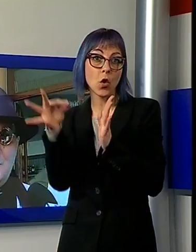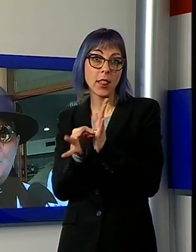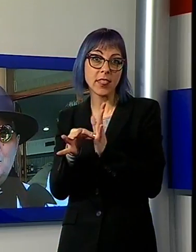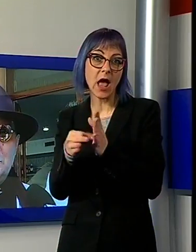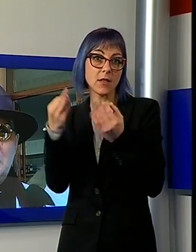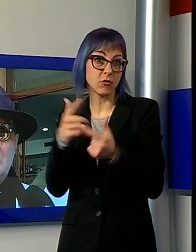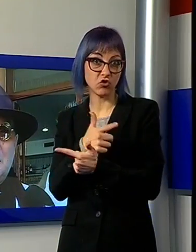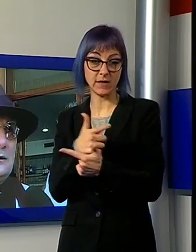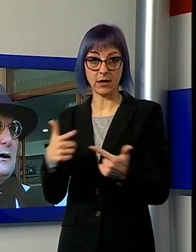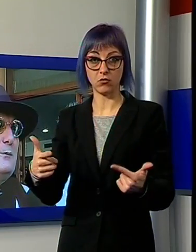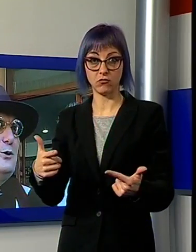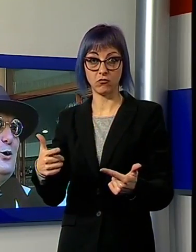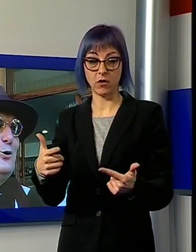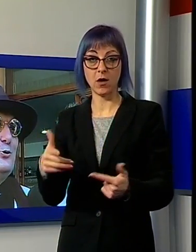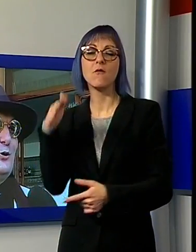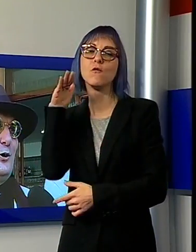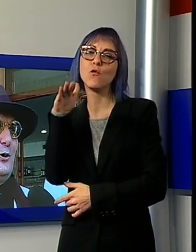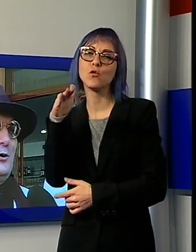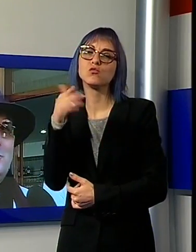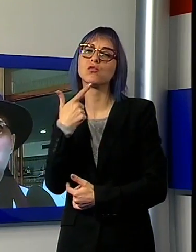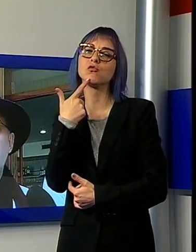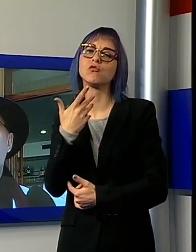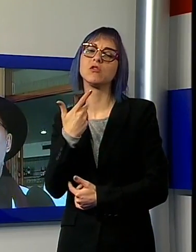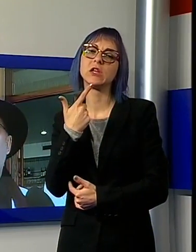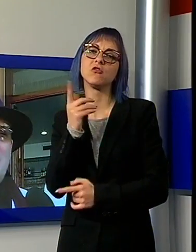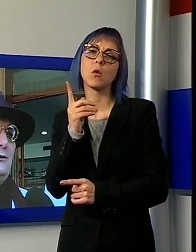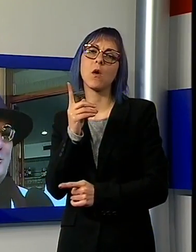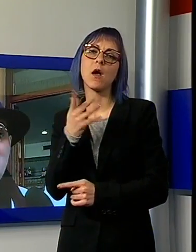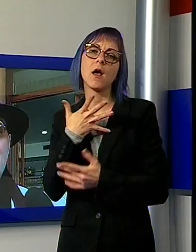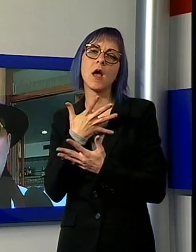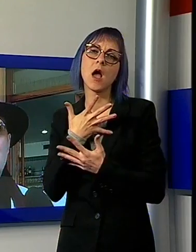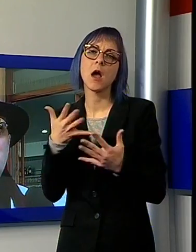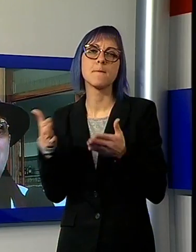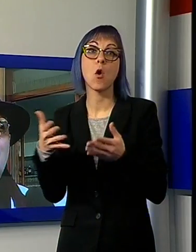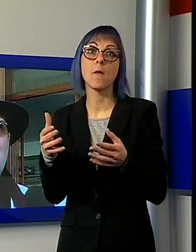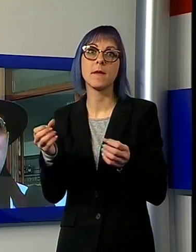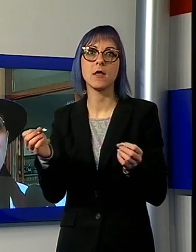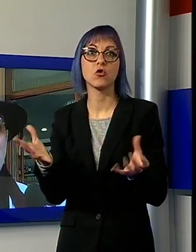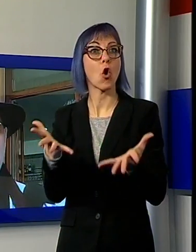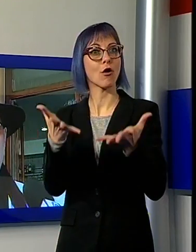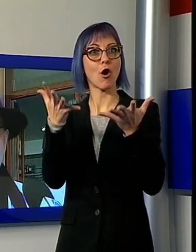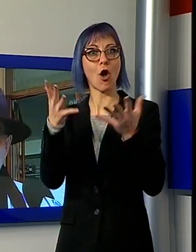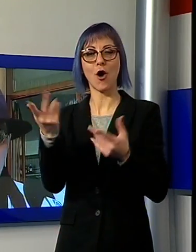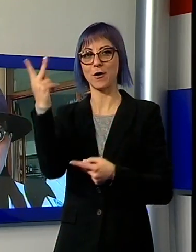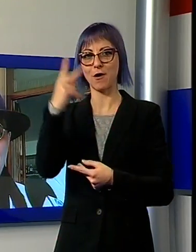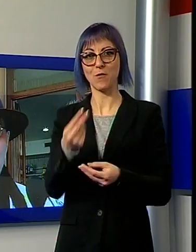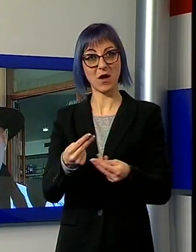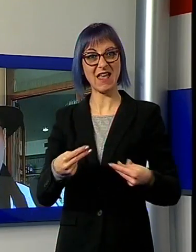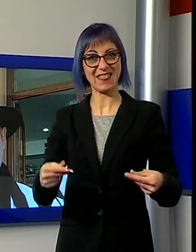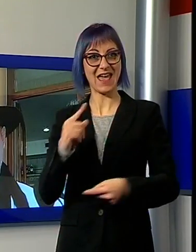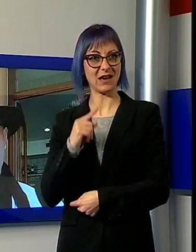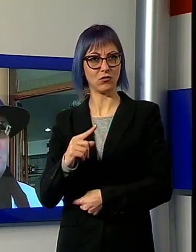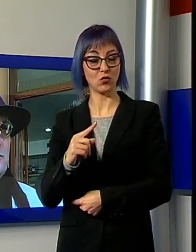un grandioso momento di gloria per Lucca e queste terre. L'ha